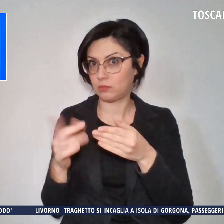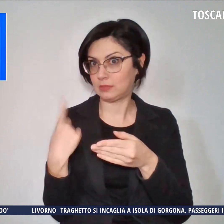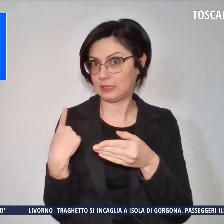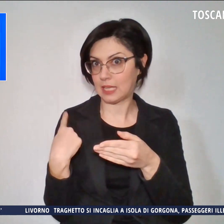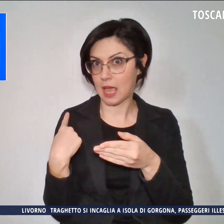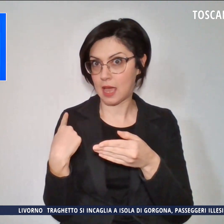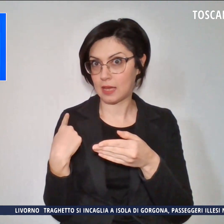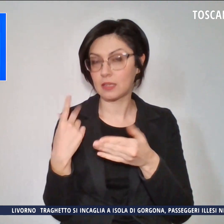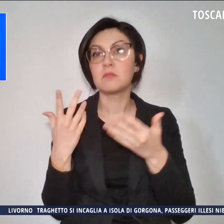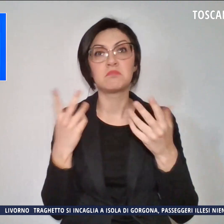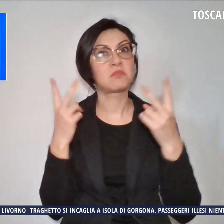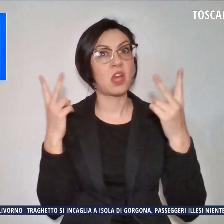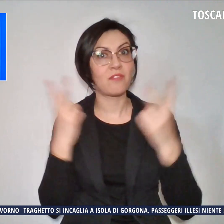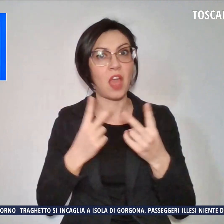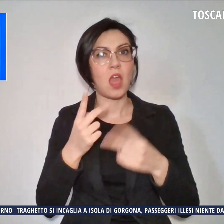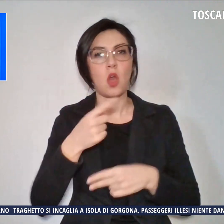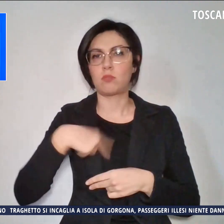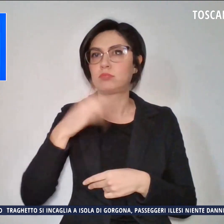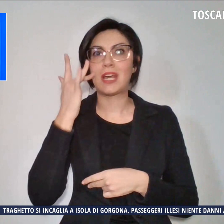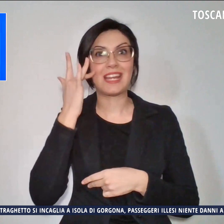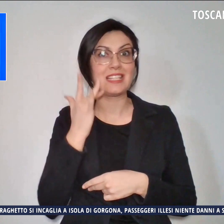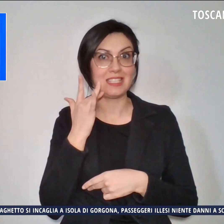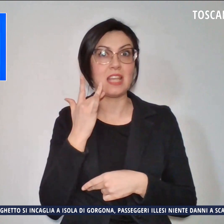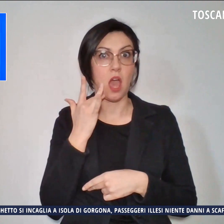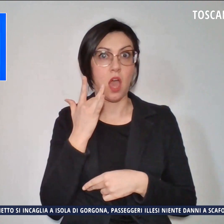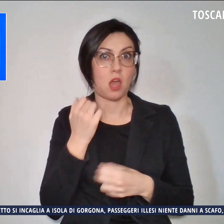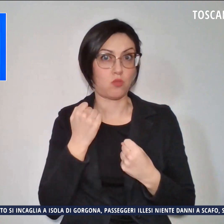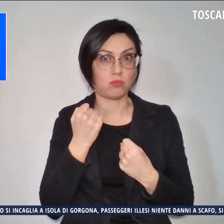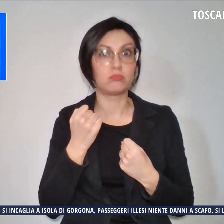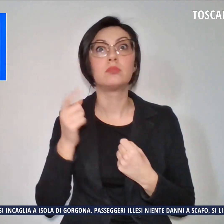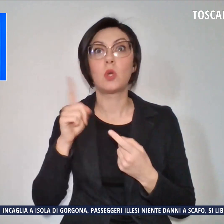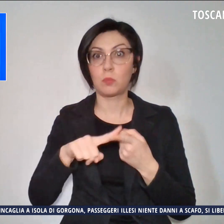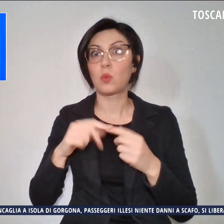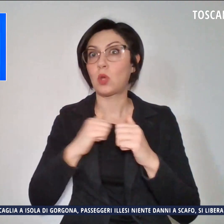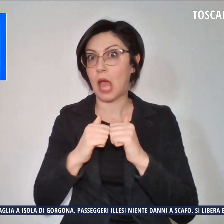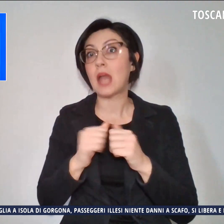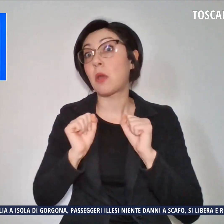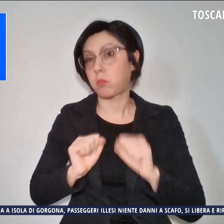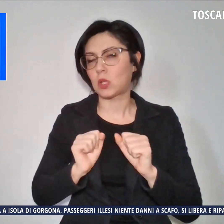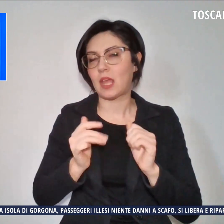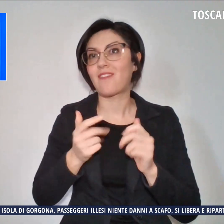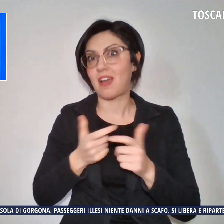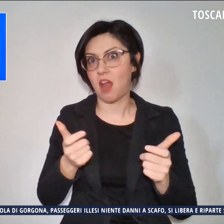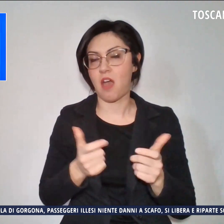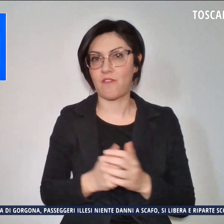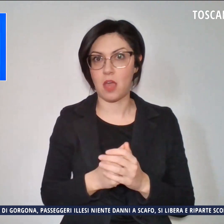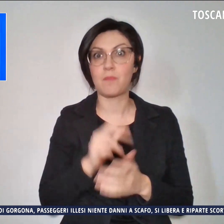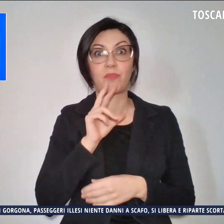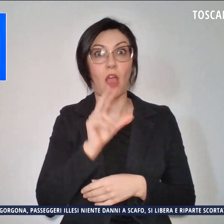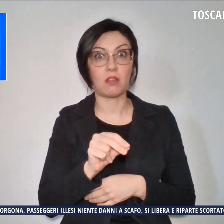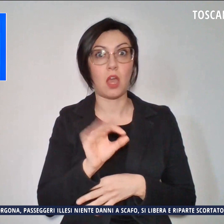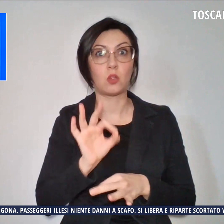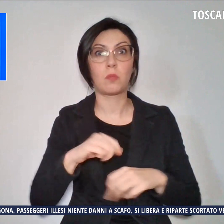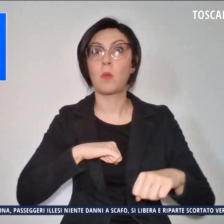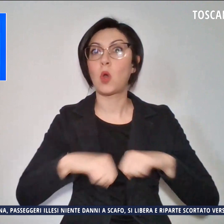abbiamo rischiato grosso e i danni potevano essere gravi, afferma il dirigente del